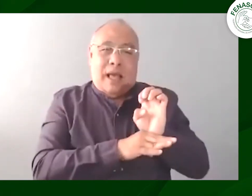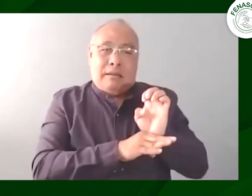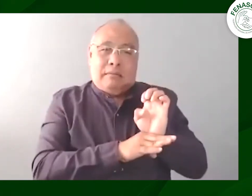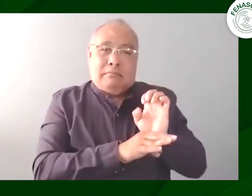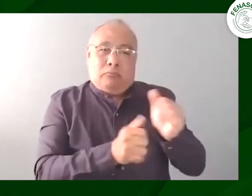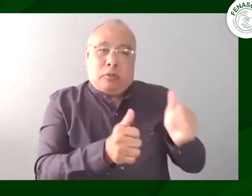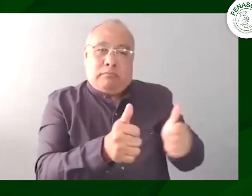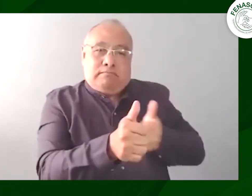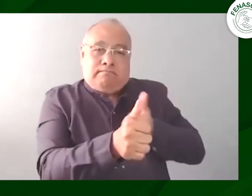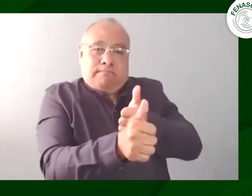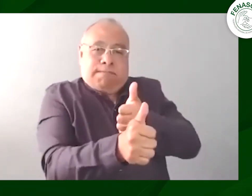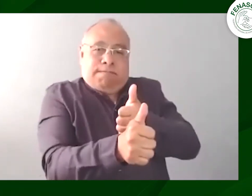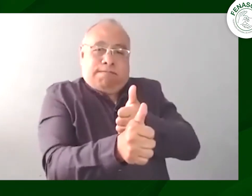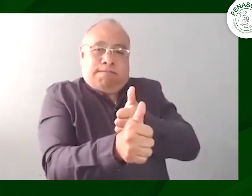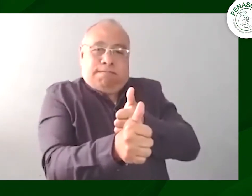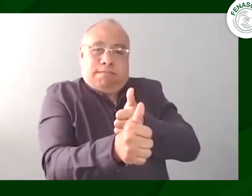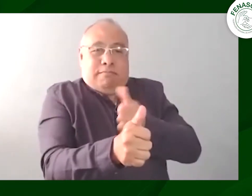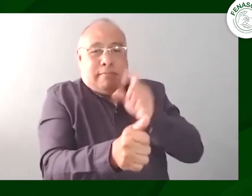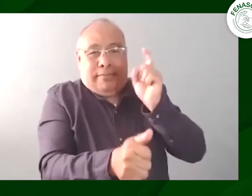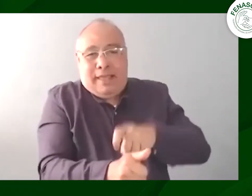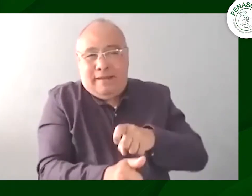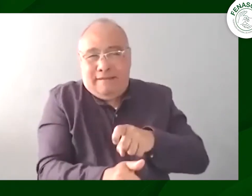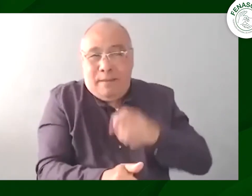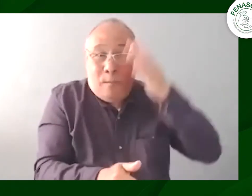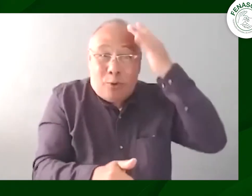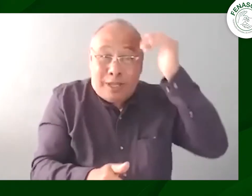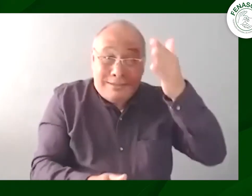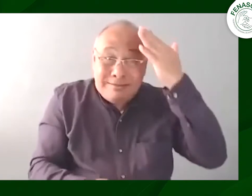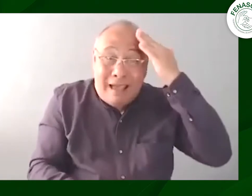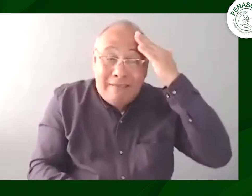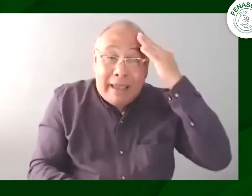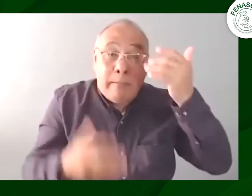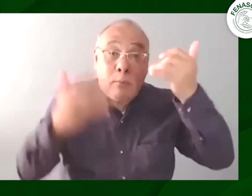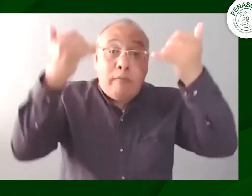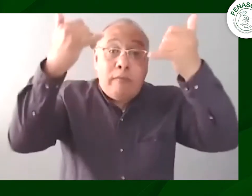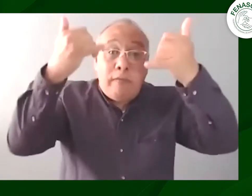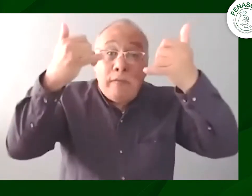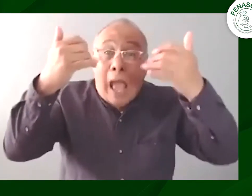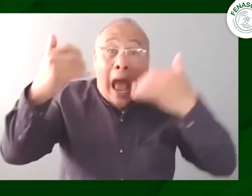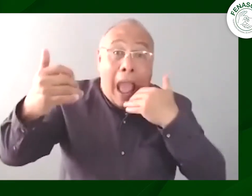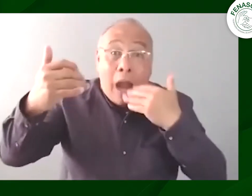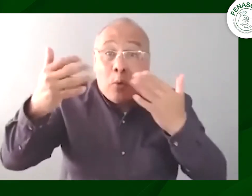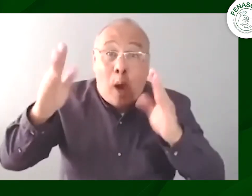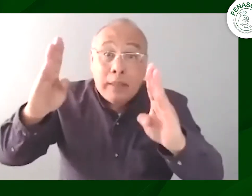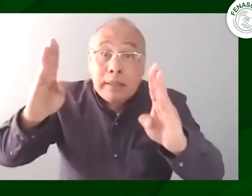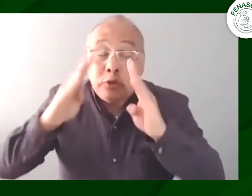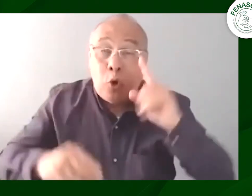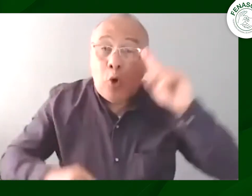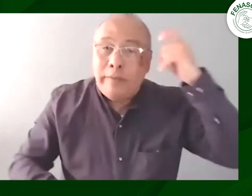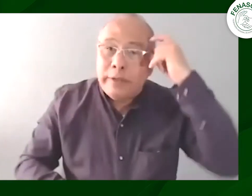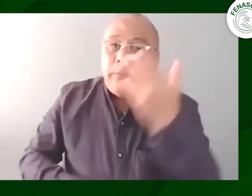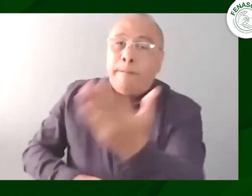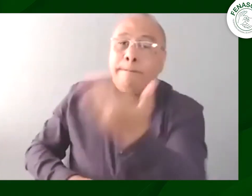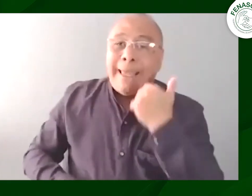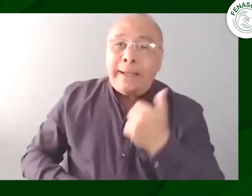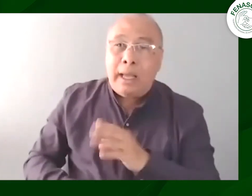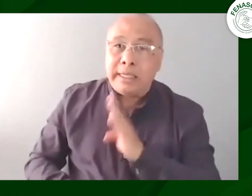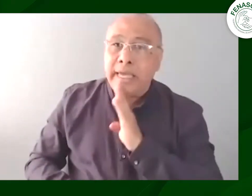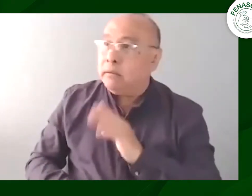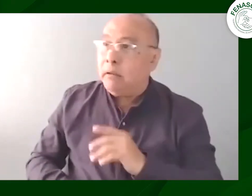o Sandra sino que tiene que contar con el acompañamiento de una entidad que está detrás o de un grupo que está